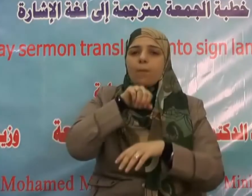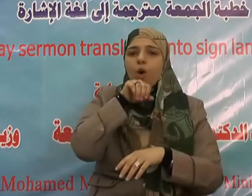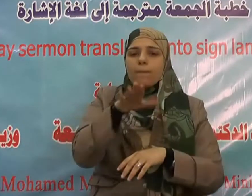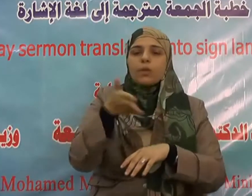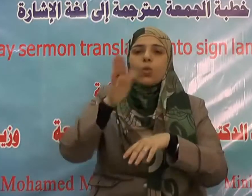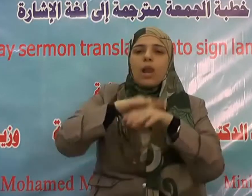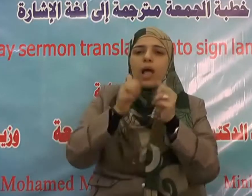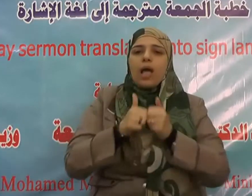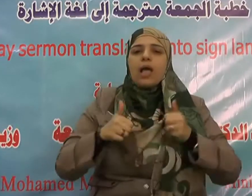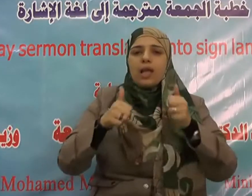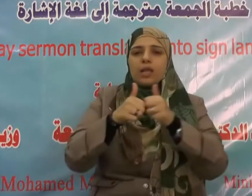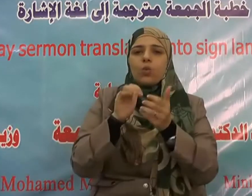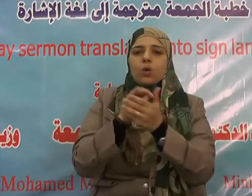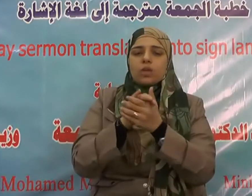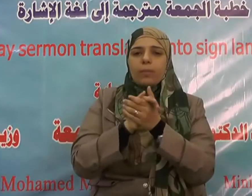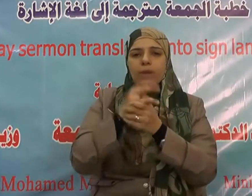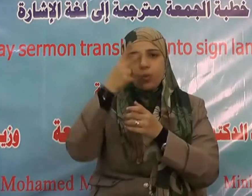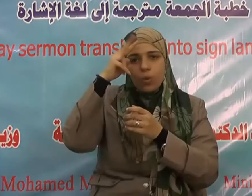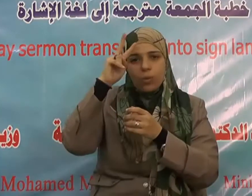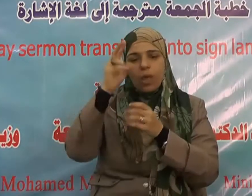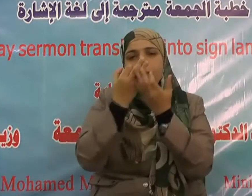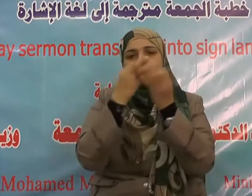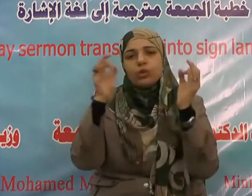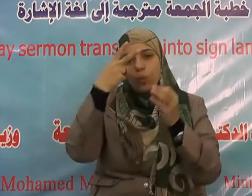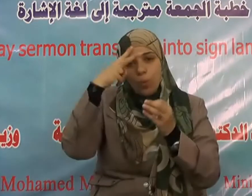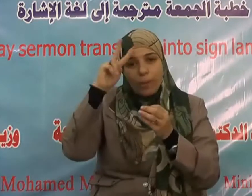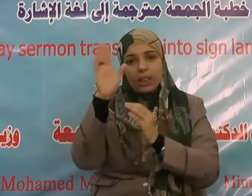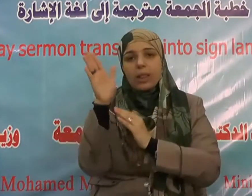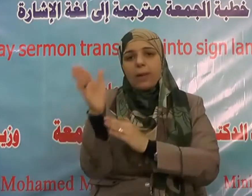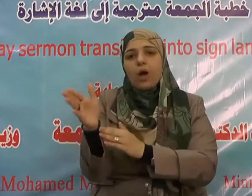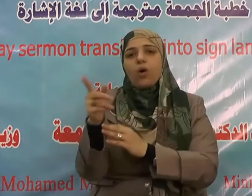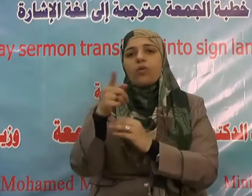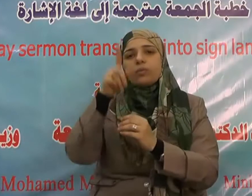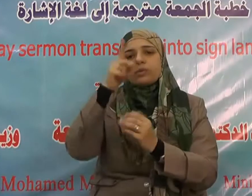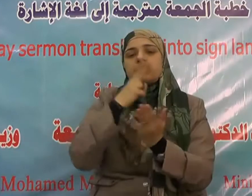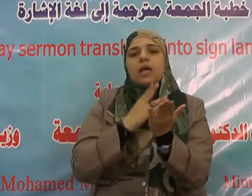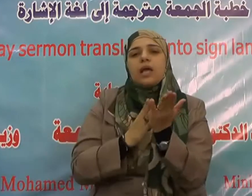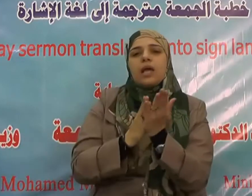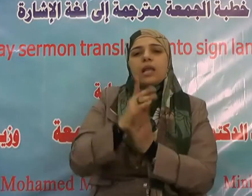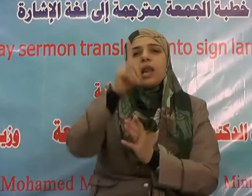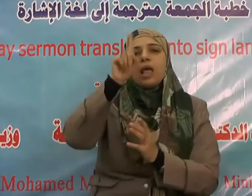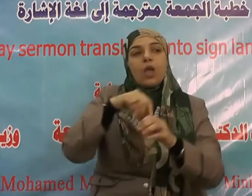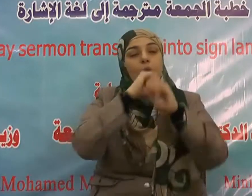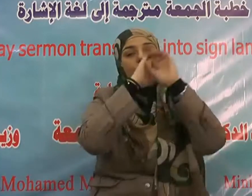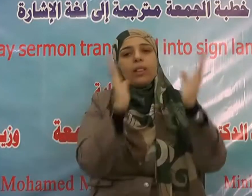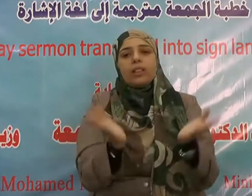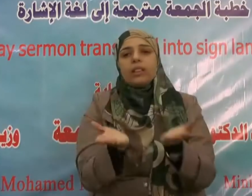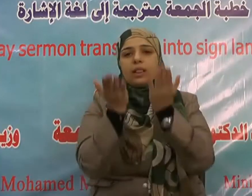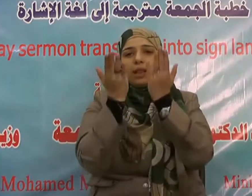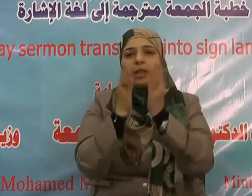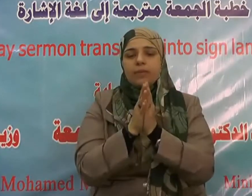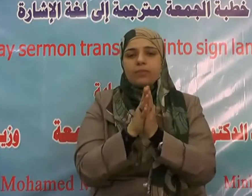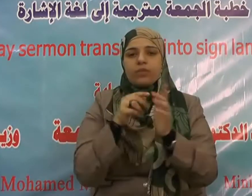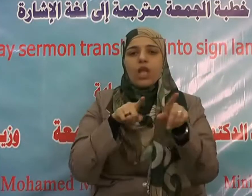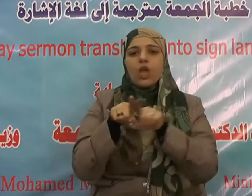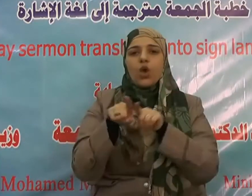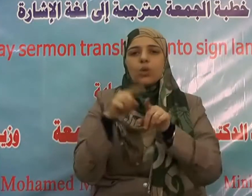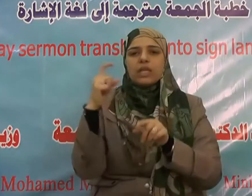قلبه صار مصدرا للأمن والطمأنينة والاستقرار فيأمنه الناس على